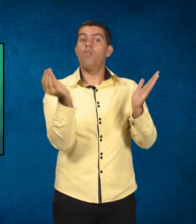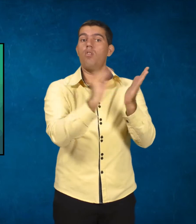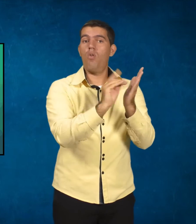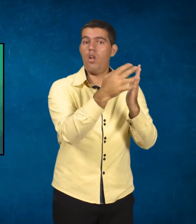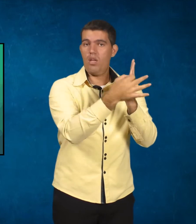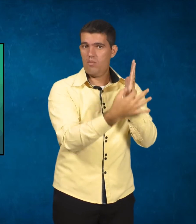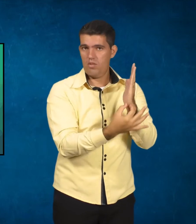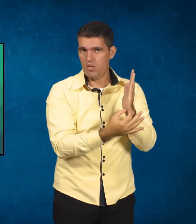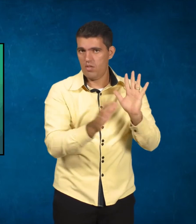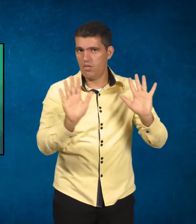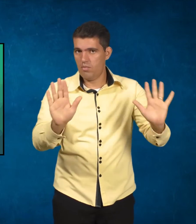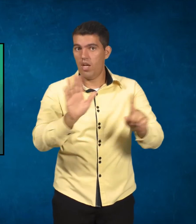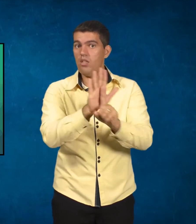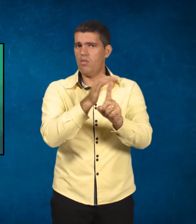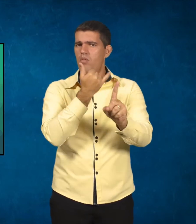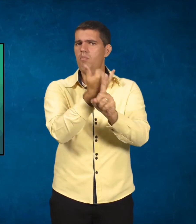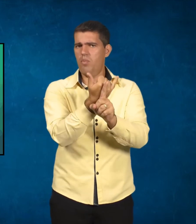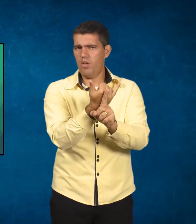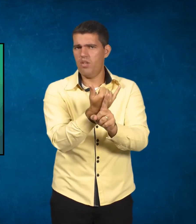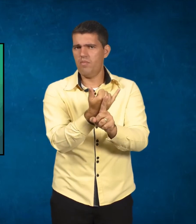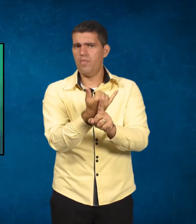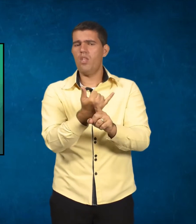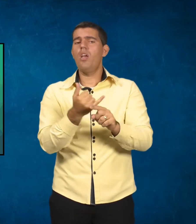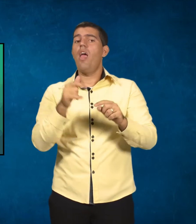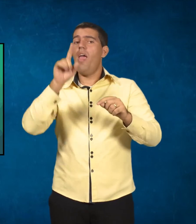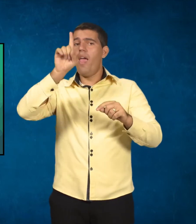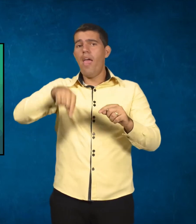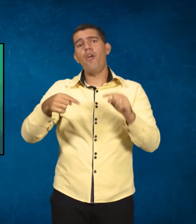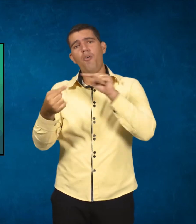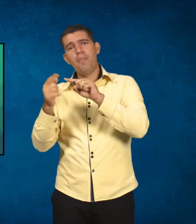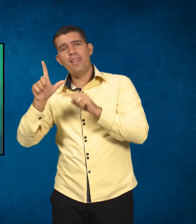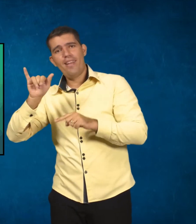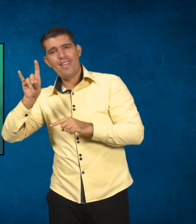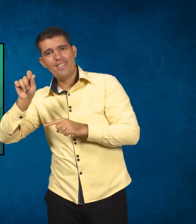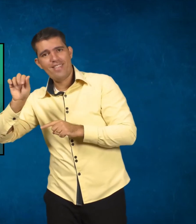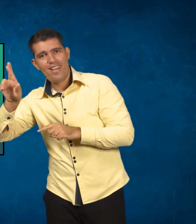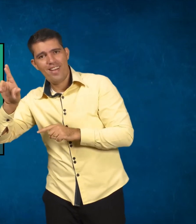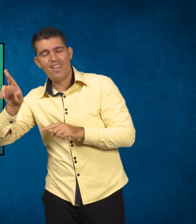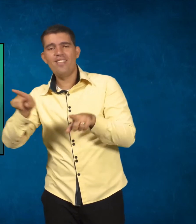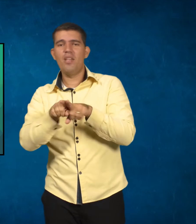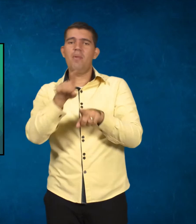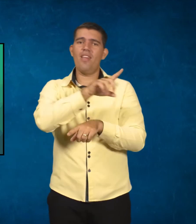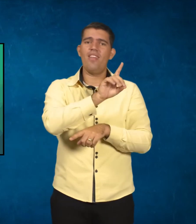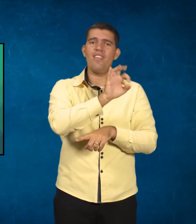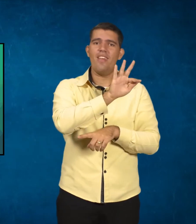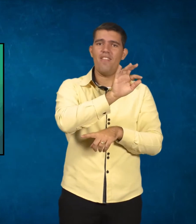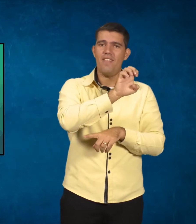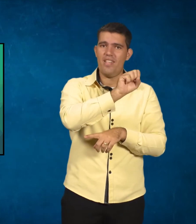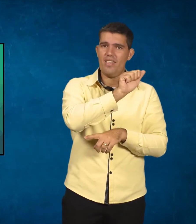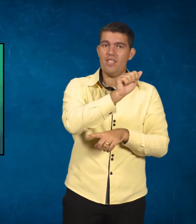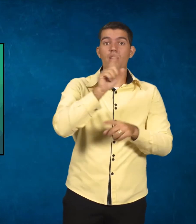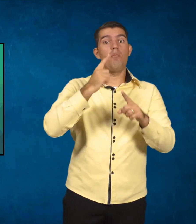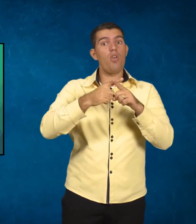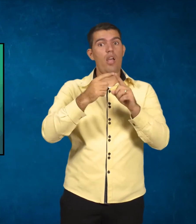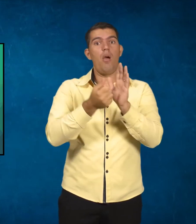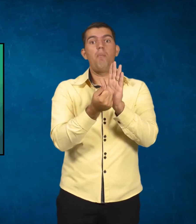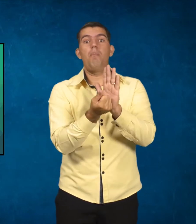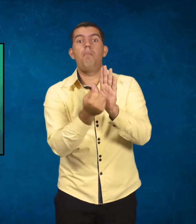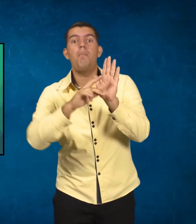isso tem muito a ver com o lidar e com a defesa, porque a gente tem que estar atento com o pluralismo na sala de aula. Então, acho que é